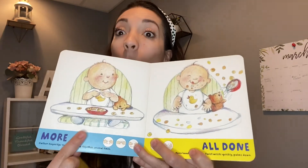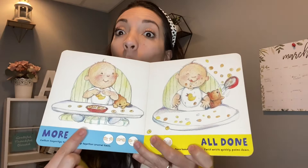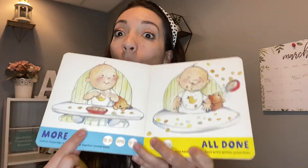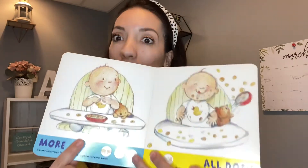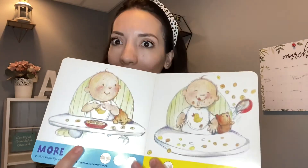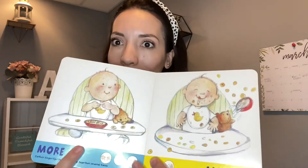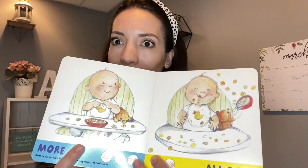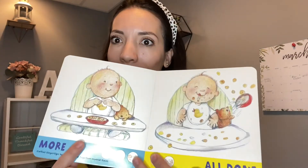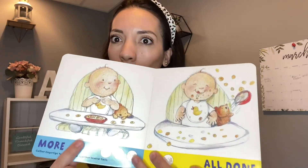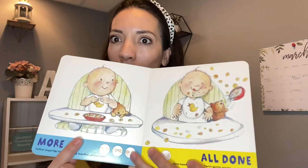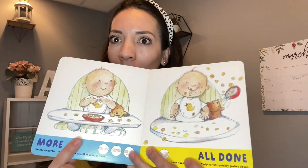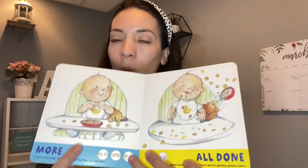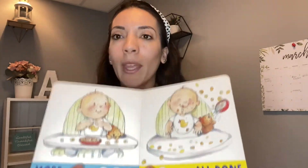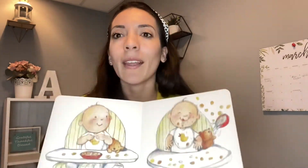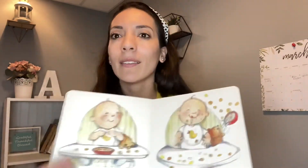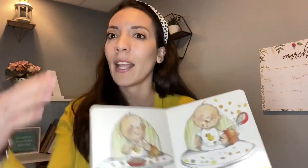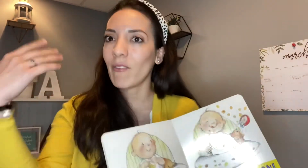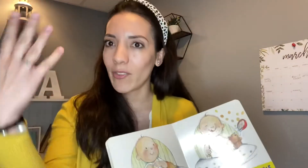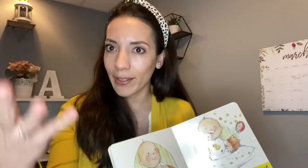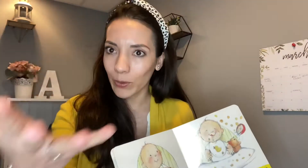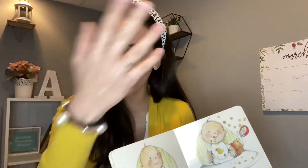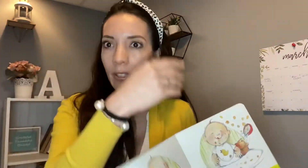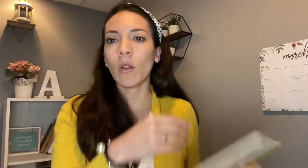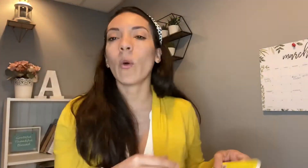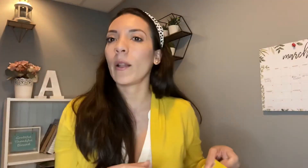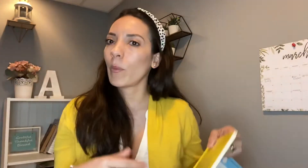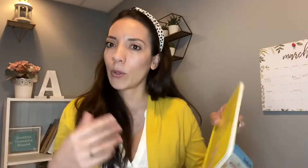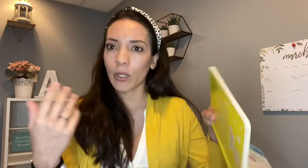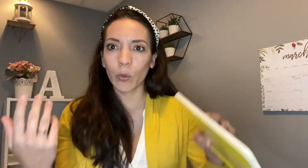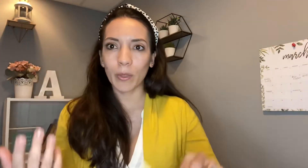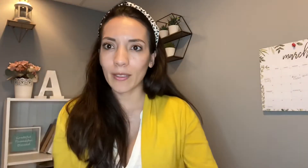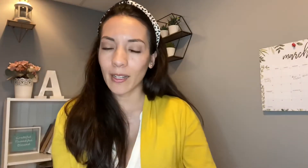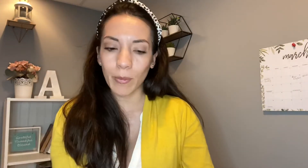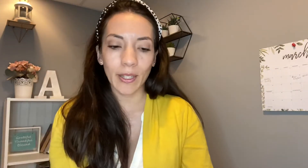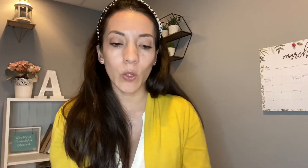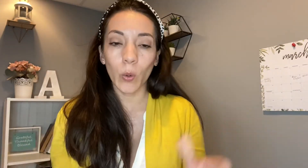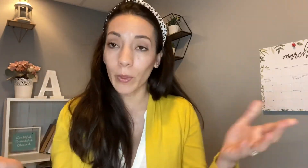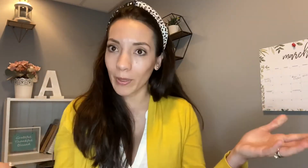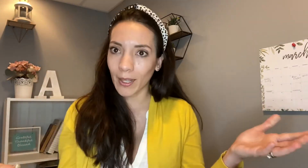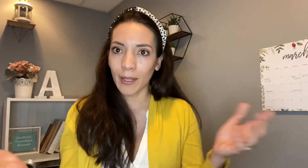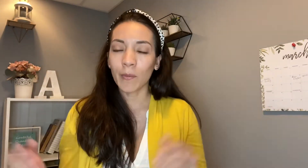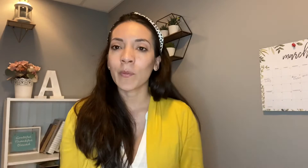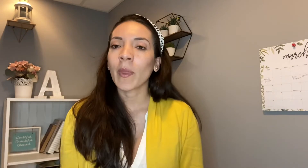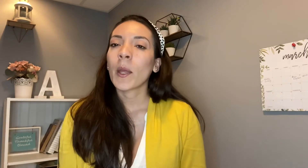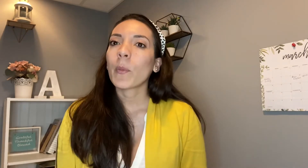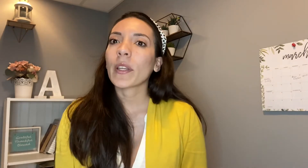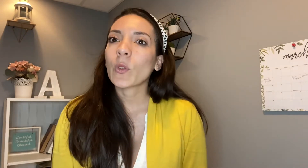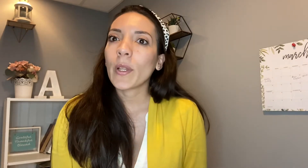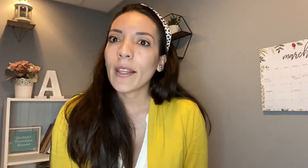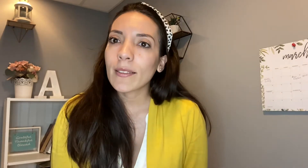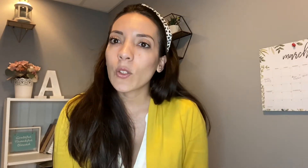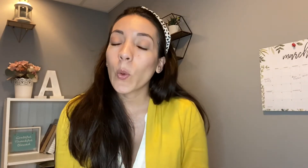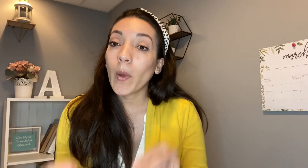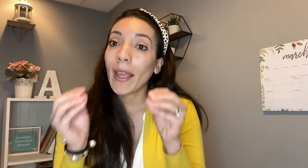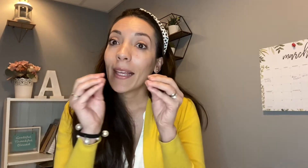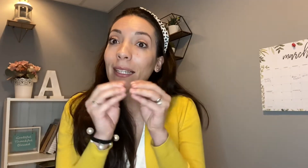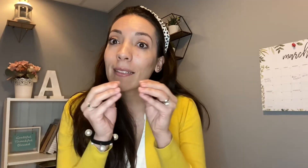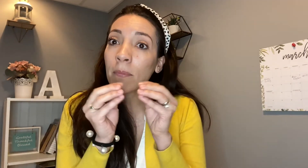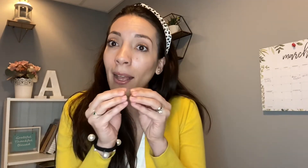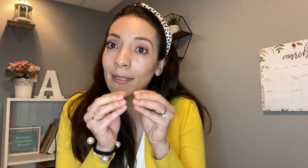útiles en el momento de el baby let winning o en el momento que esto empieza la alimentación complementaria porque tú le dices a tu bebé quieres más